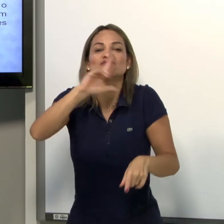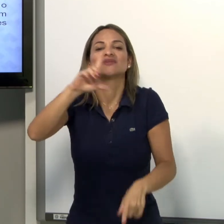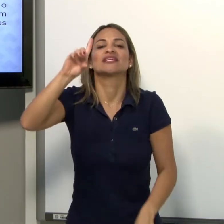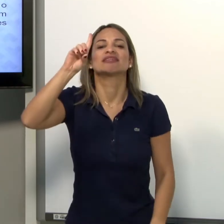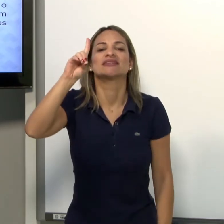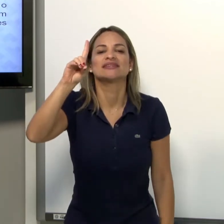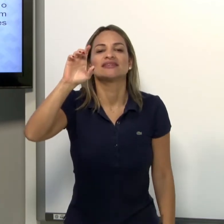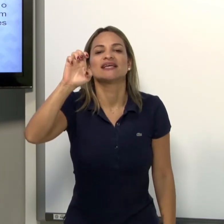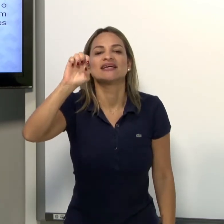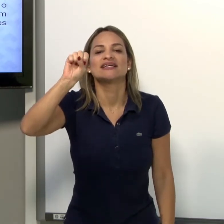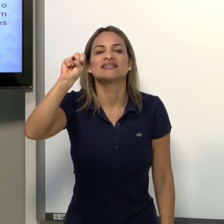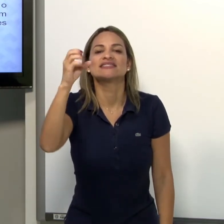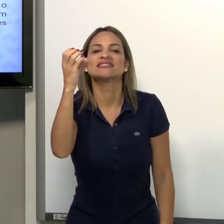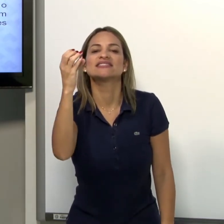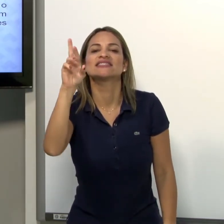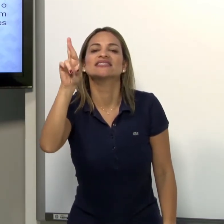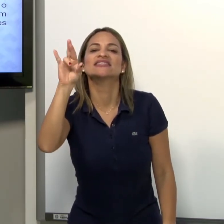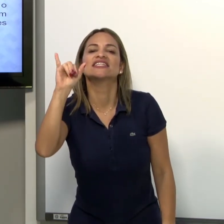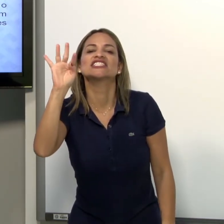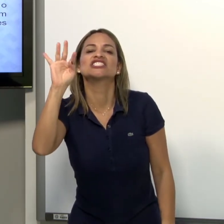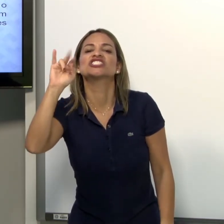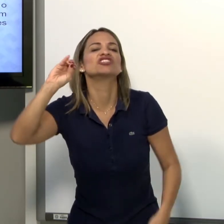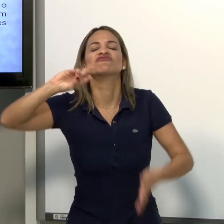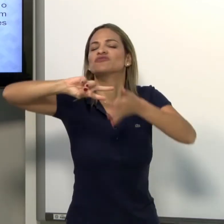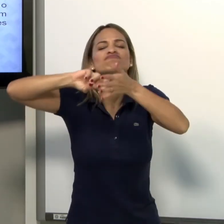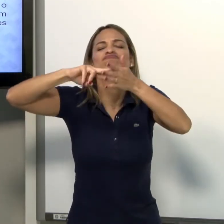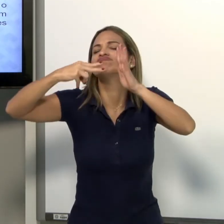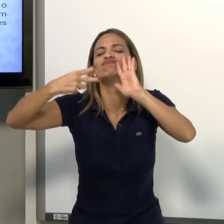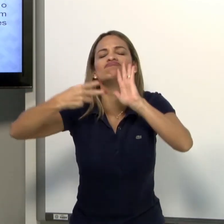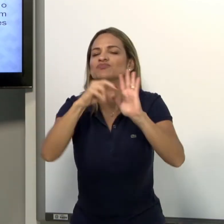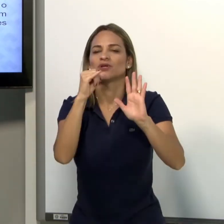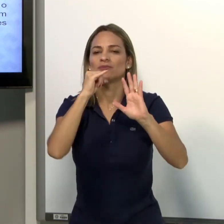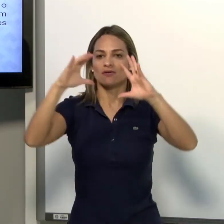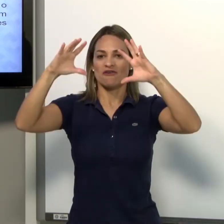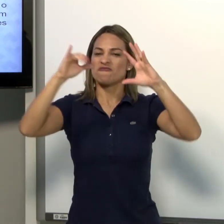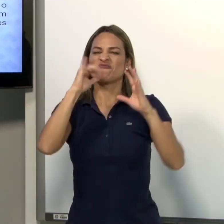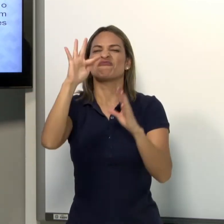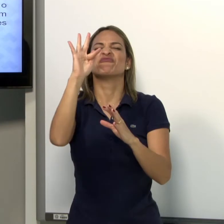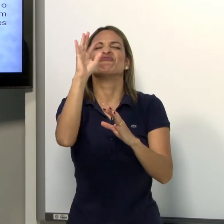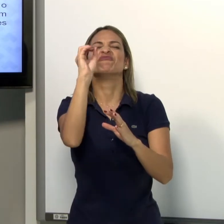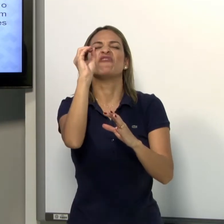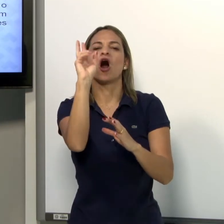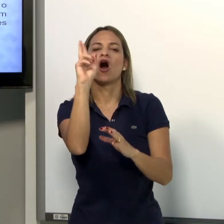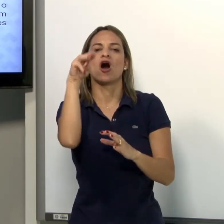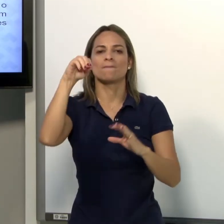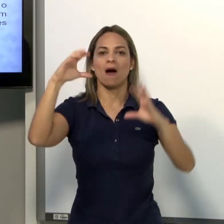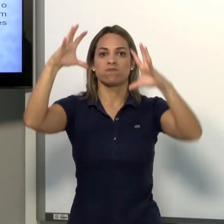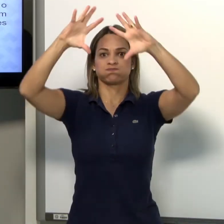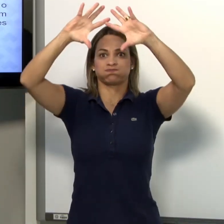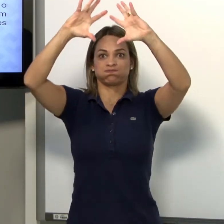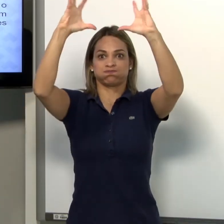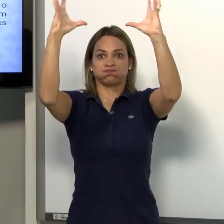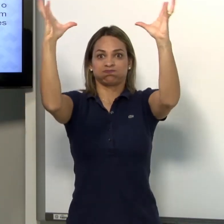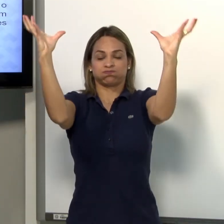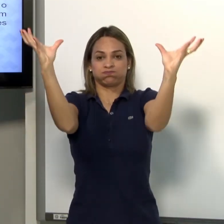conhece classificador. Descritivo? Qual o significado? Como que é a forma?